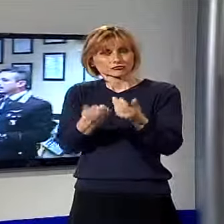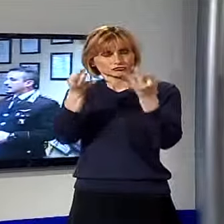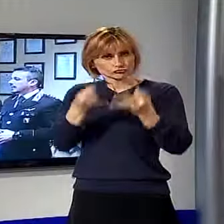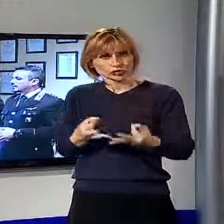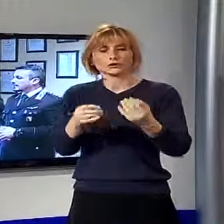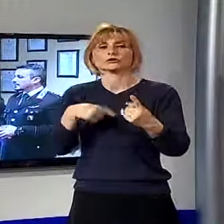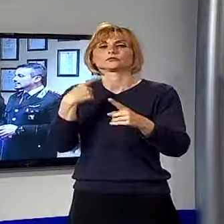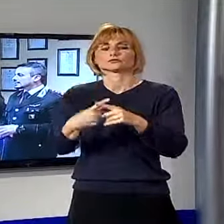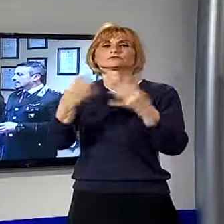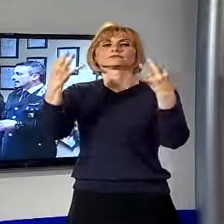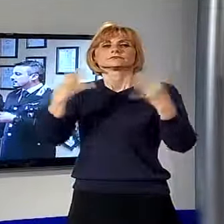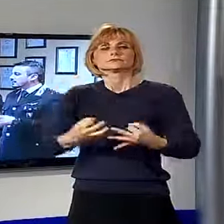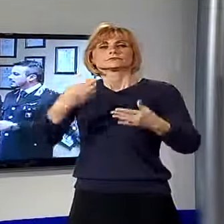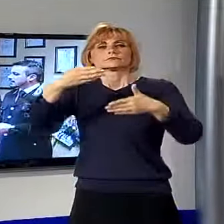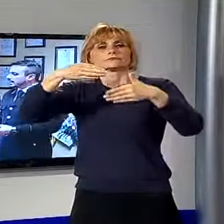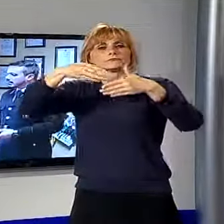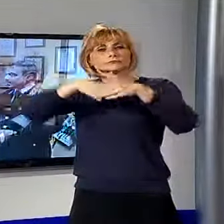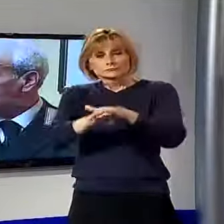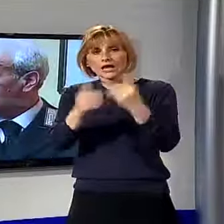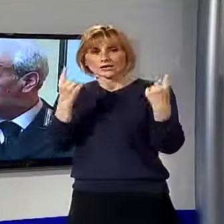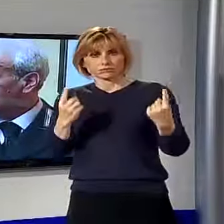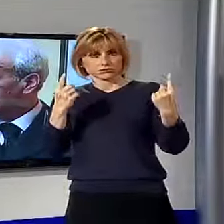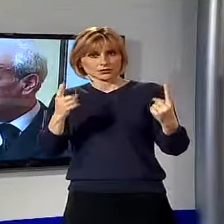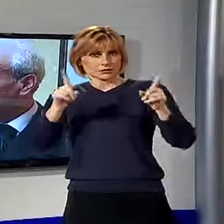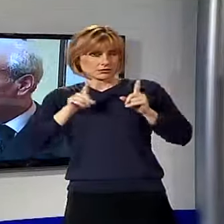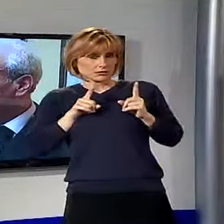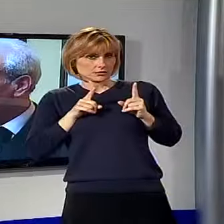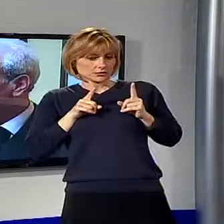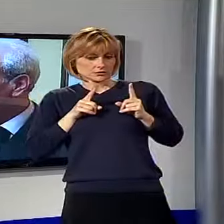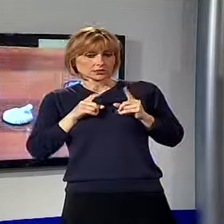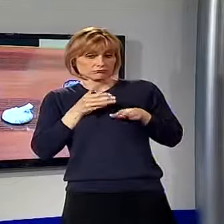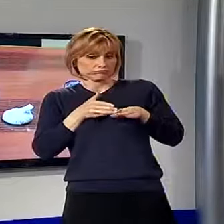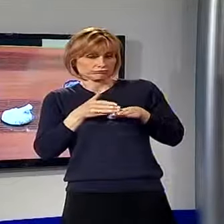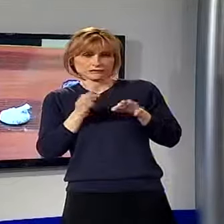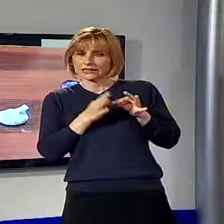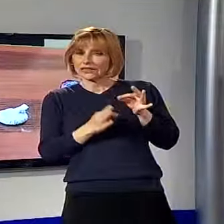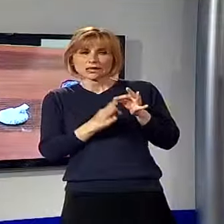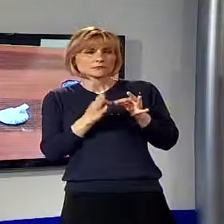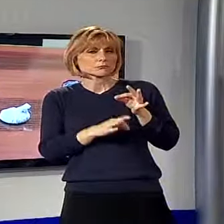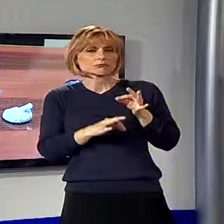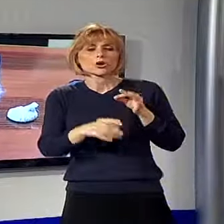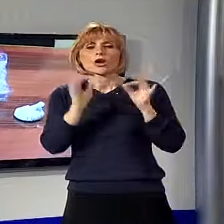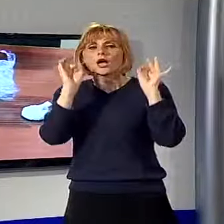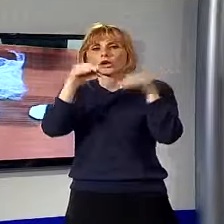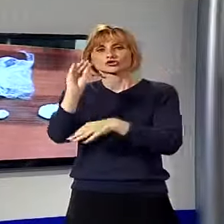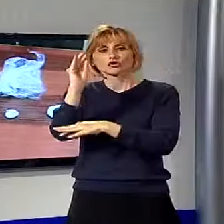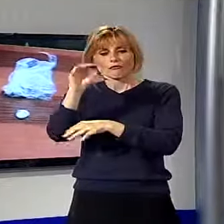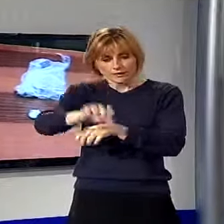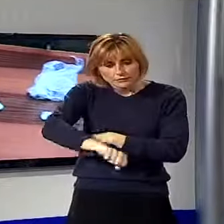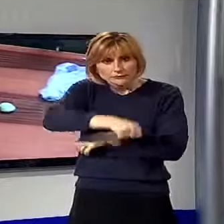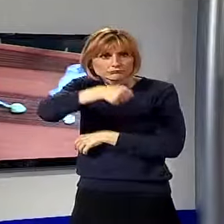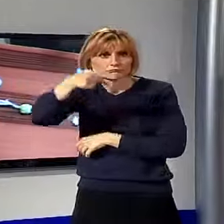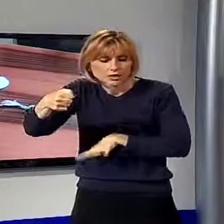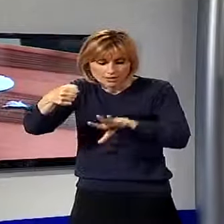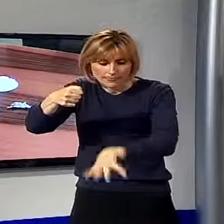Hanno così deciso di nascondersi e aspettare pochi minuti e sul posto è arrivato un ragazzo che con fare deciso ha aperto il